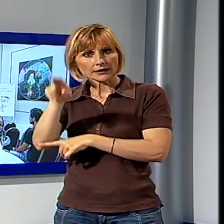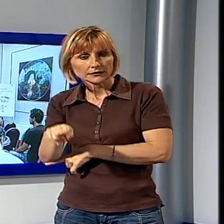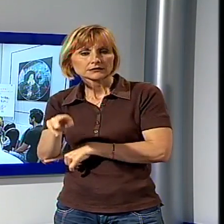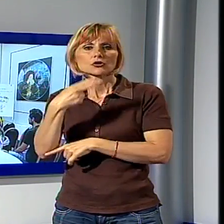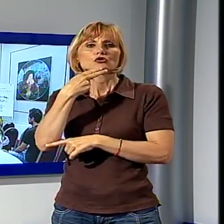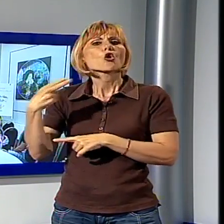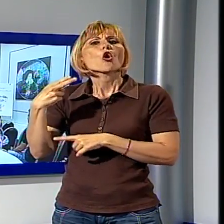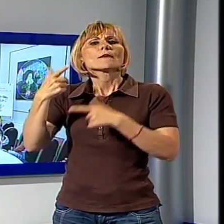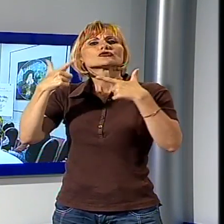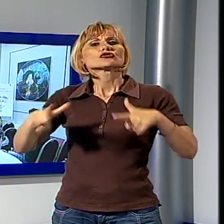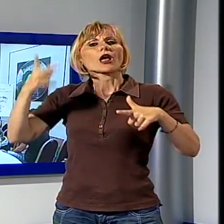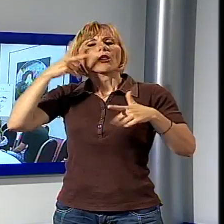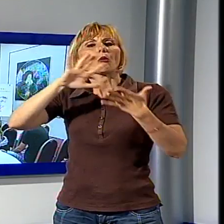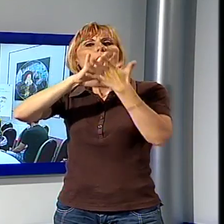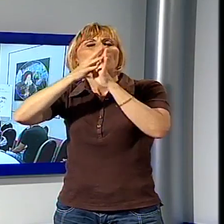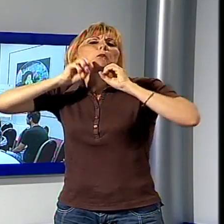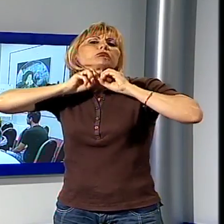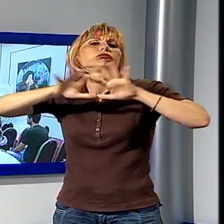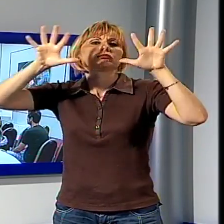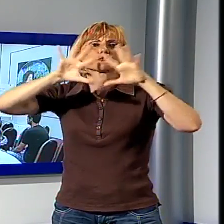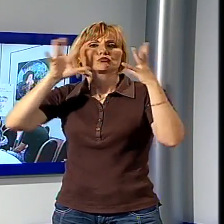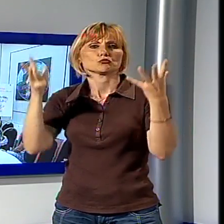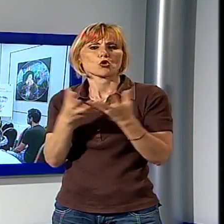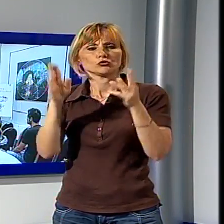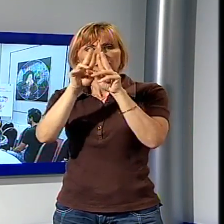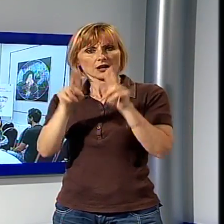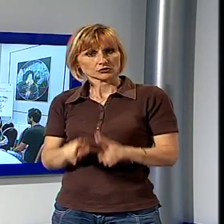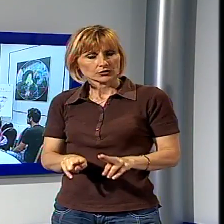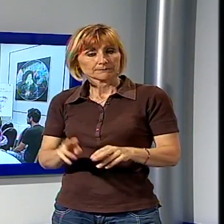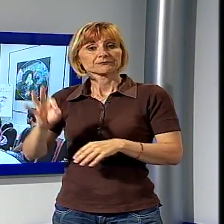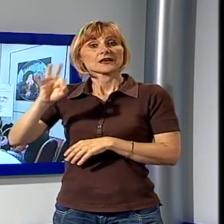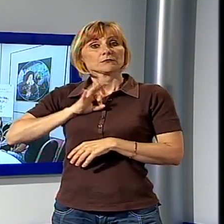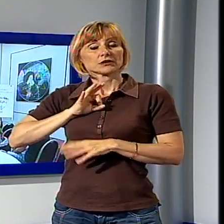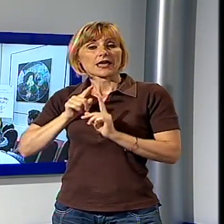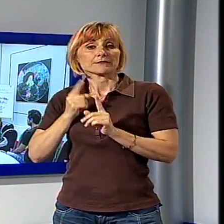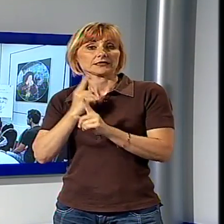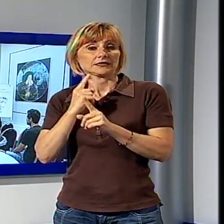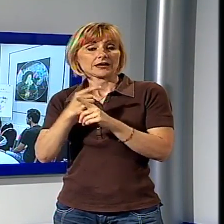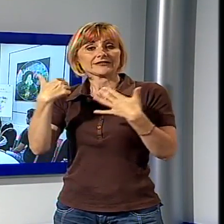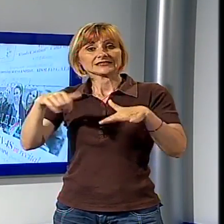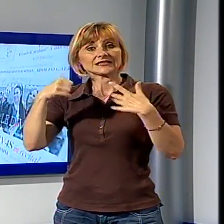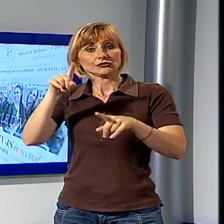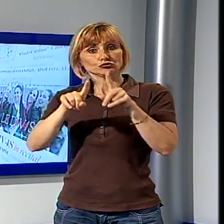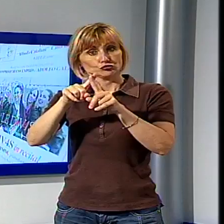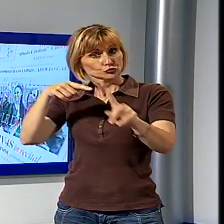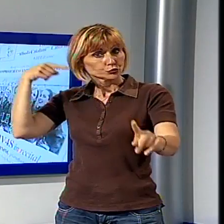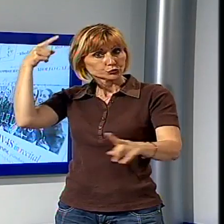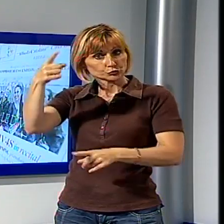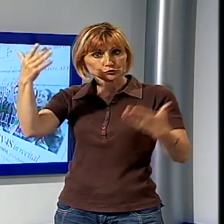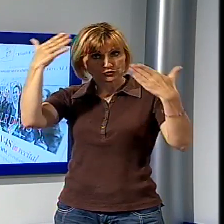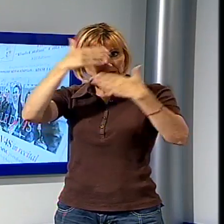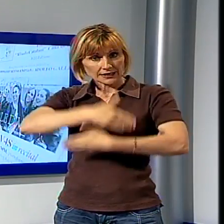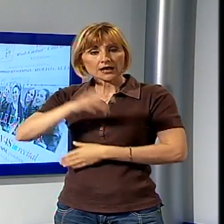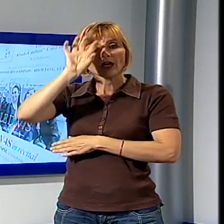città di Lucca a livello internazionale la cerimonia di premiazione si svolgerà a Villa Bernardini di Vicopelago martedì 16